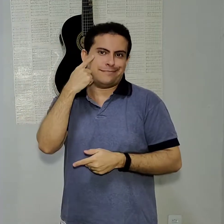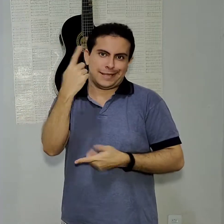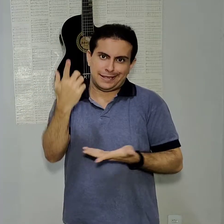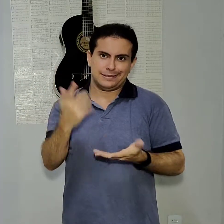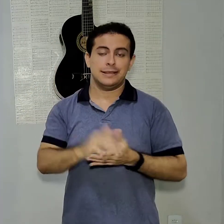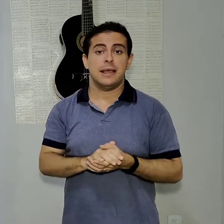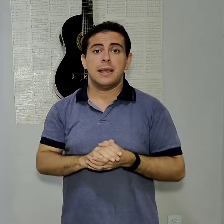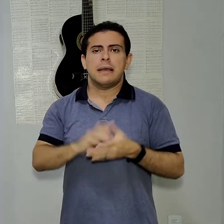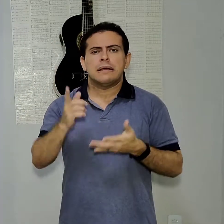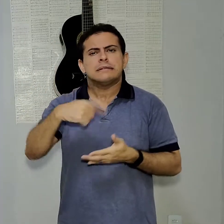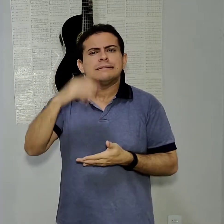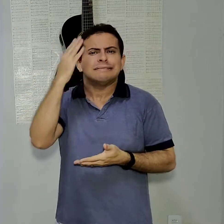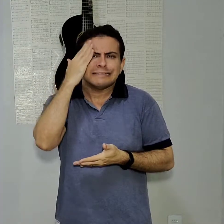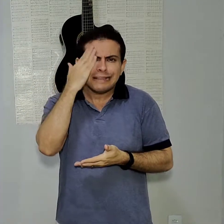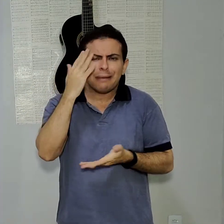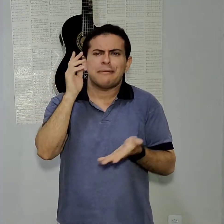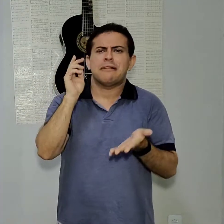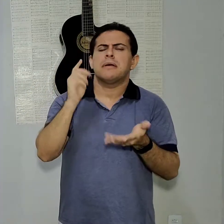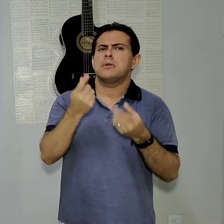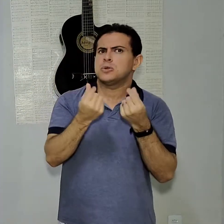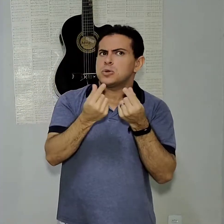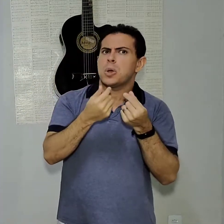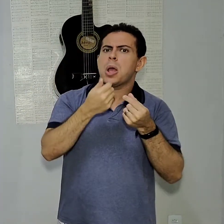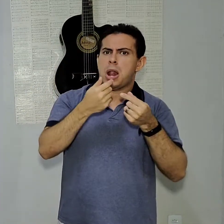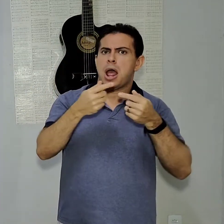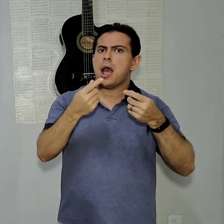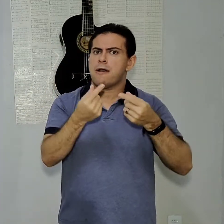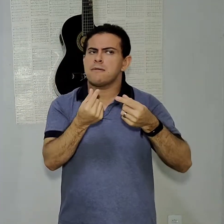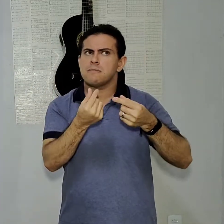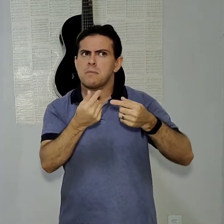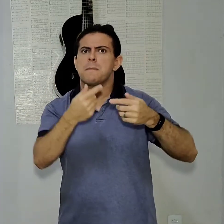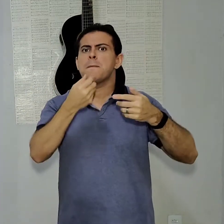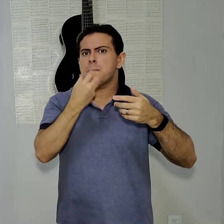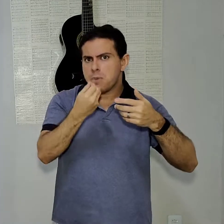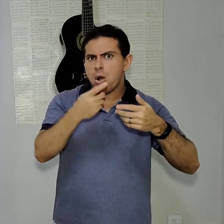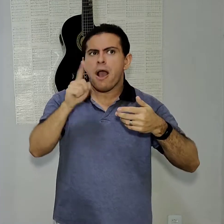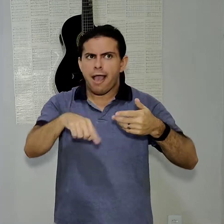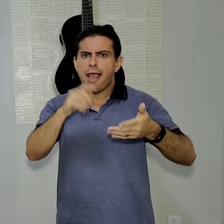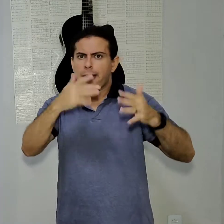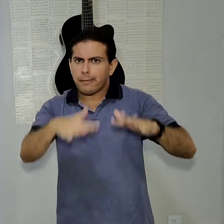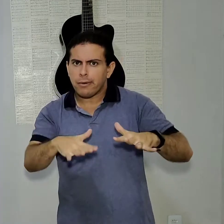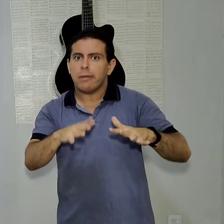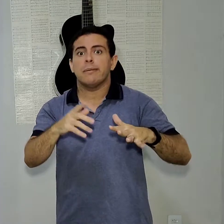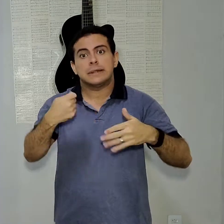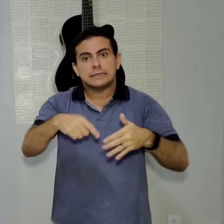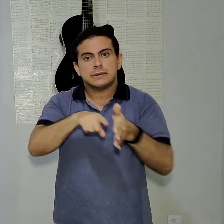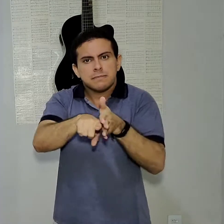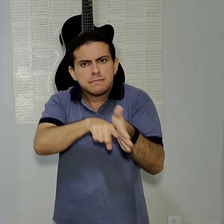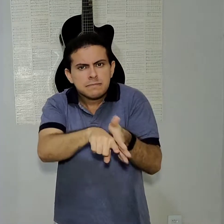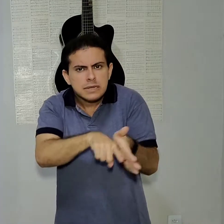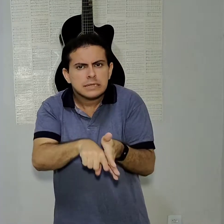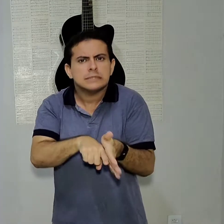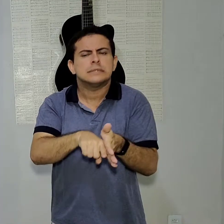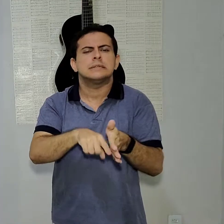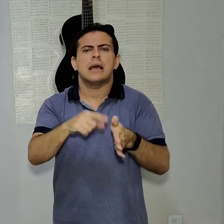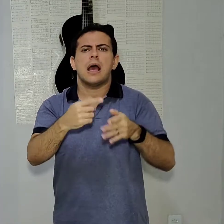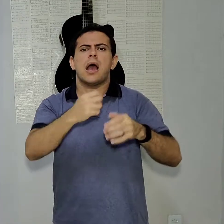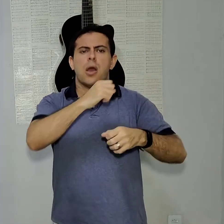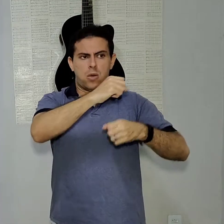Então, como é que a gente sabe se realmente o preço tá bom ou não? a gente vê, pesquisa aí como é que tá o valor daquele produto durante